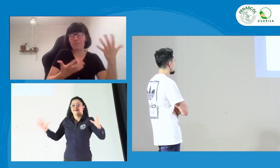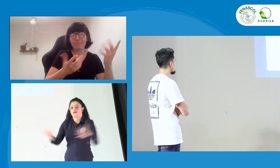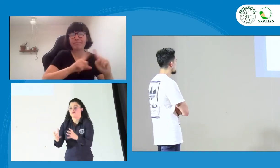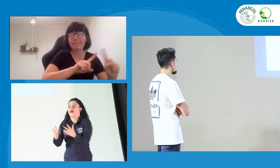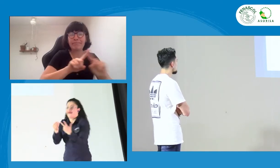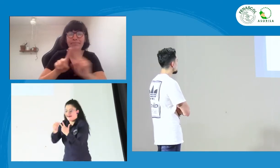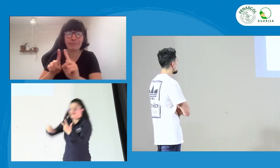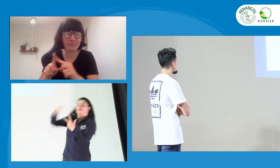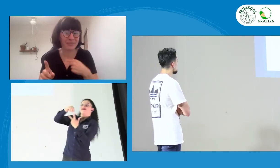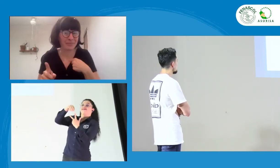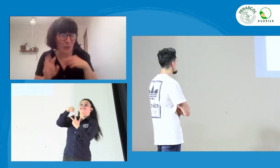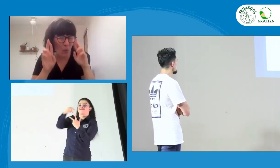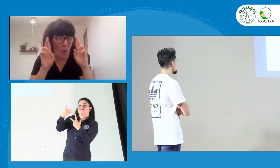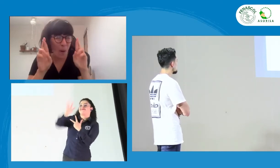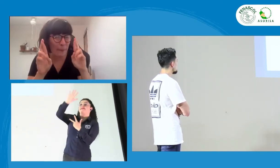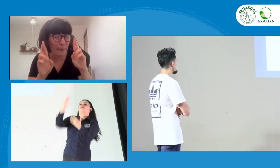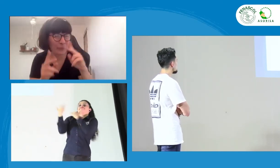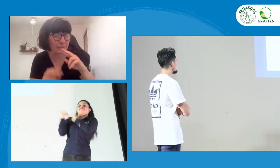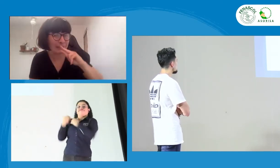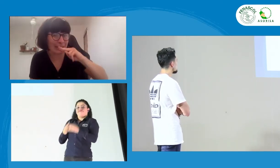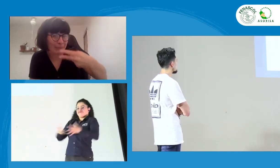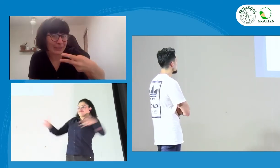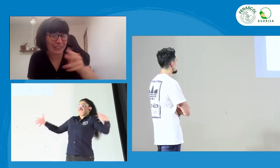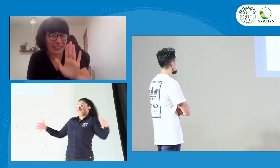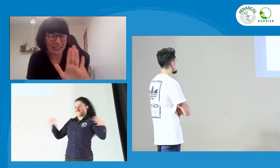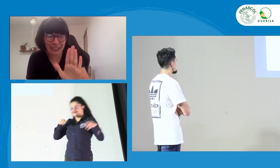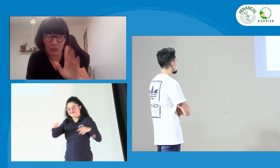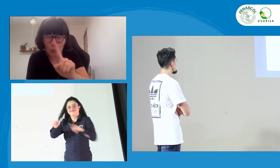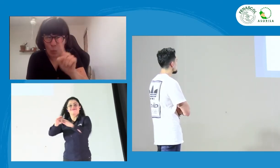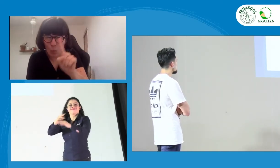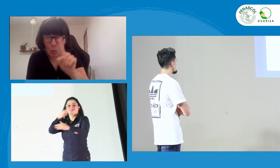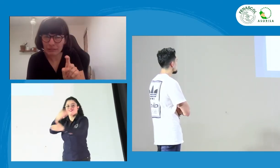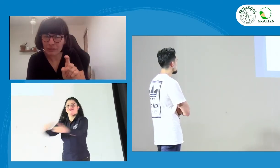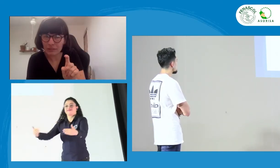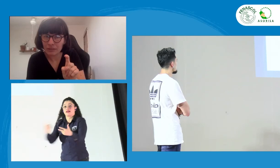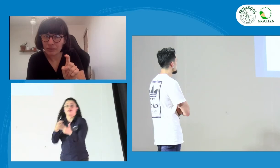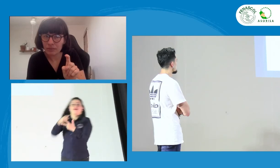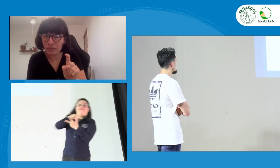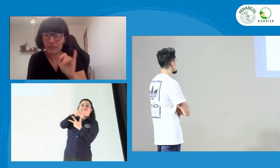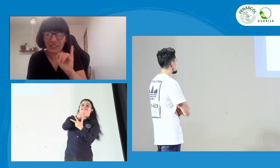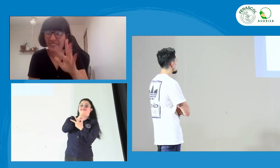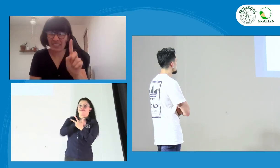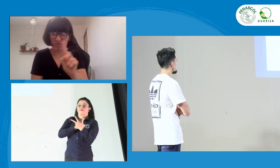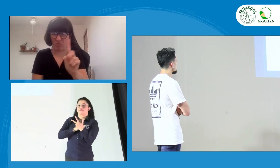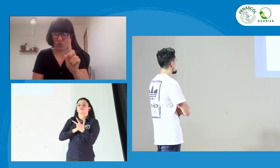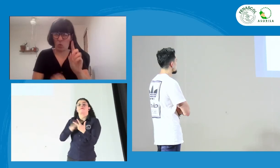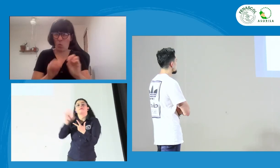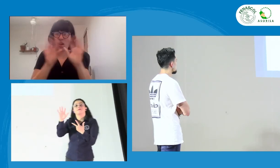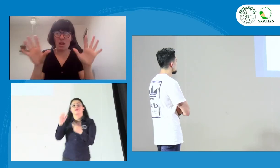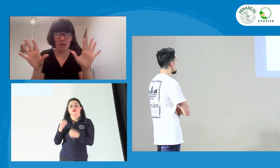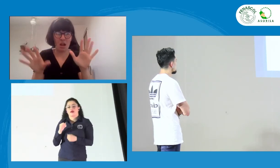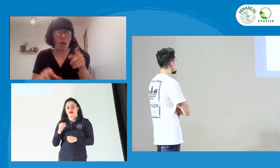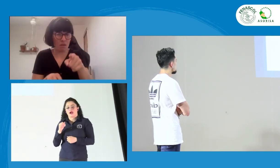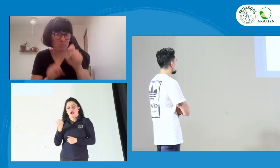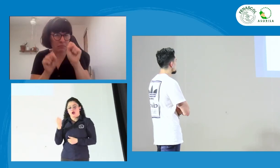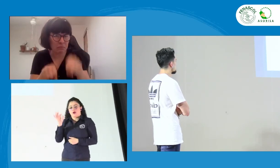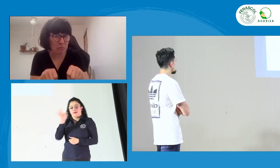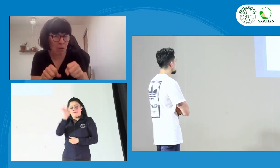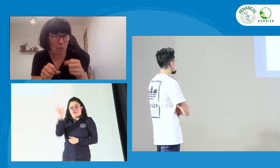del nivel local, nacional, internacional, y que, pues, ustedes lo puedan hacer. La verdad es que no recuerdo